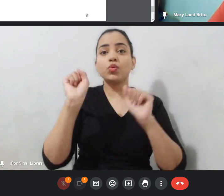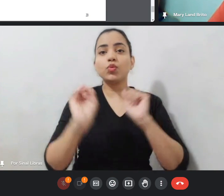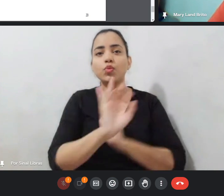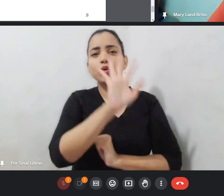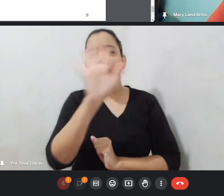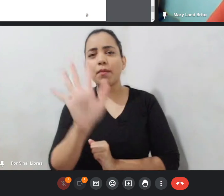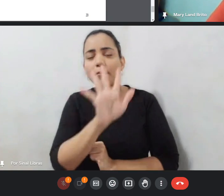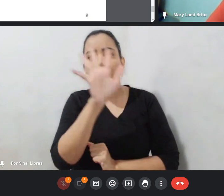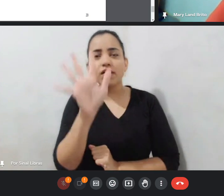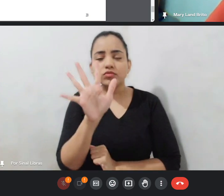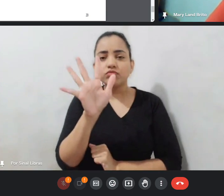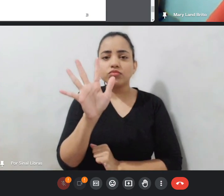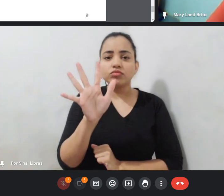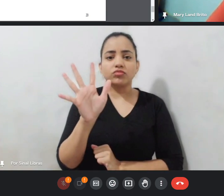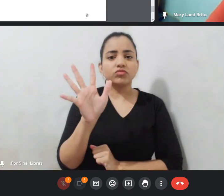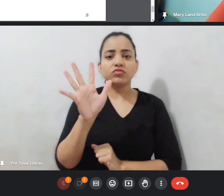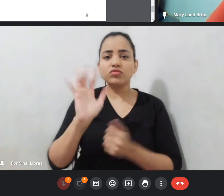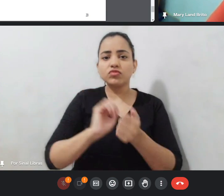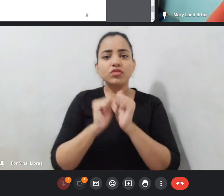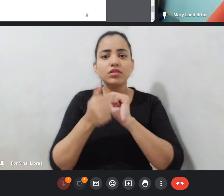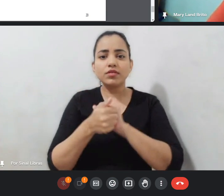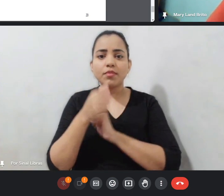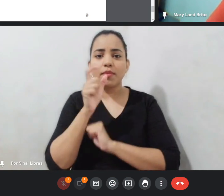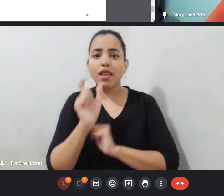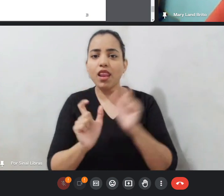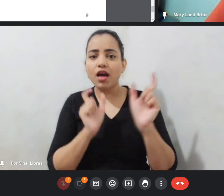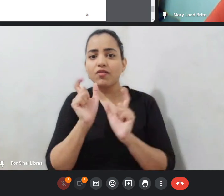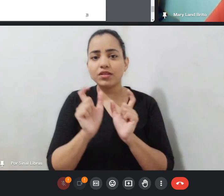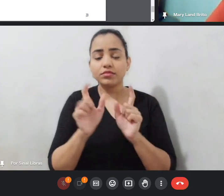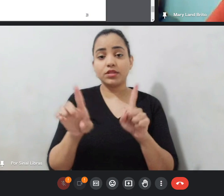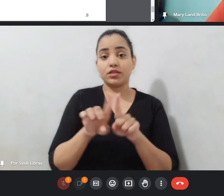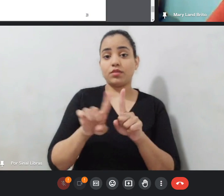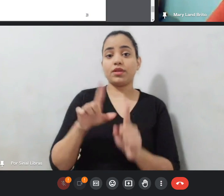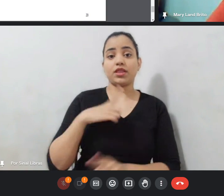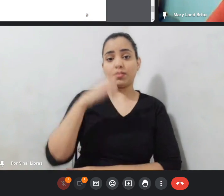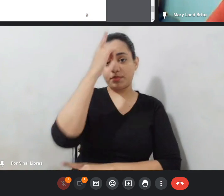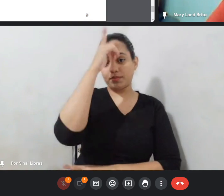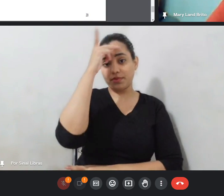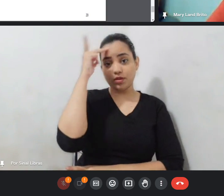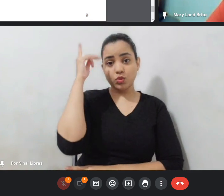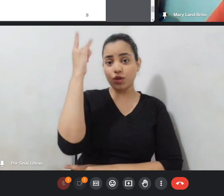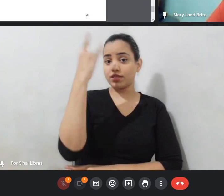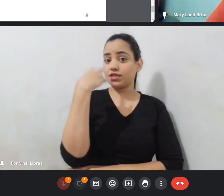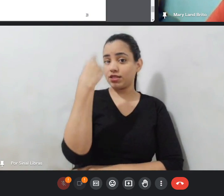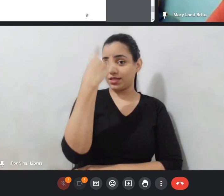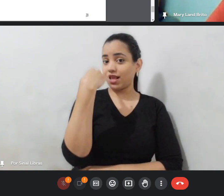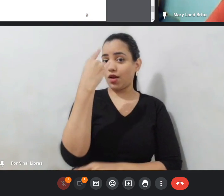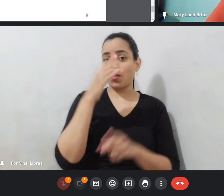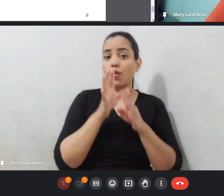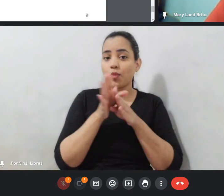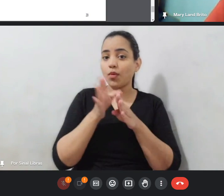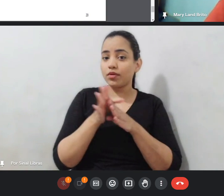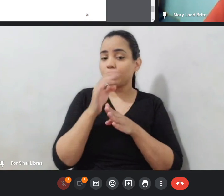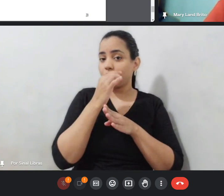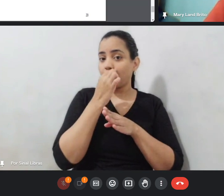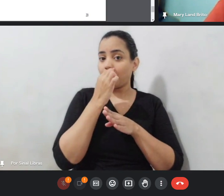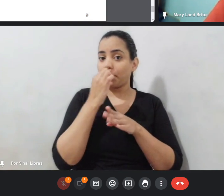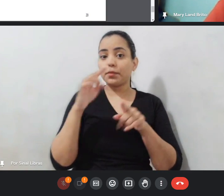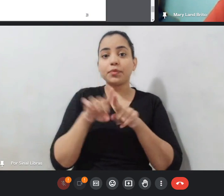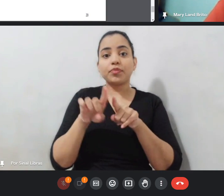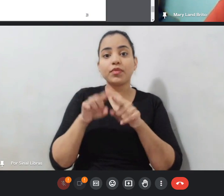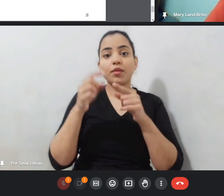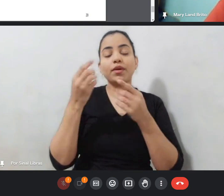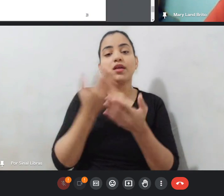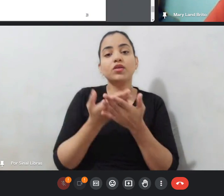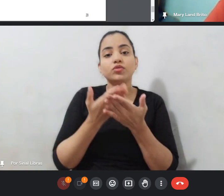E aí tem o cego consultor, que é um cego que também estudou audiodescrição, que o profissional vidente vai